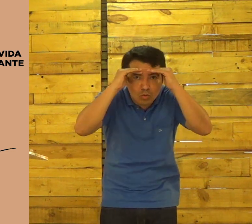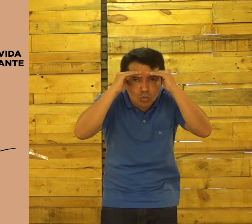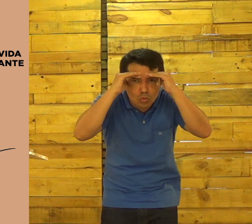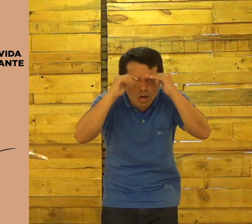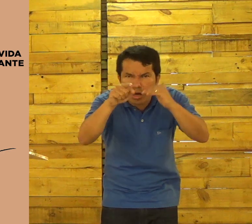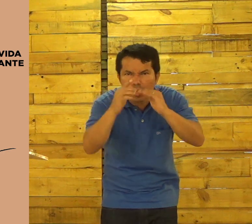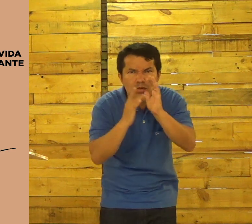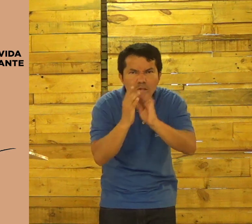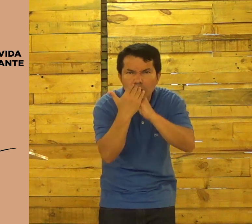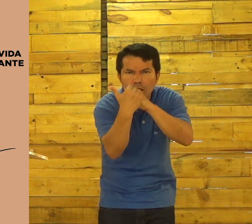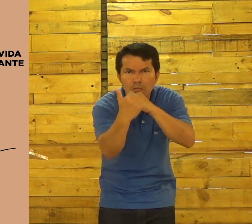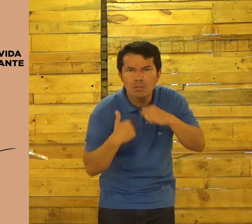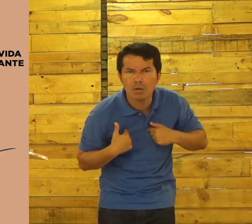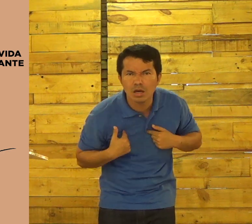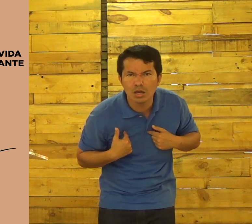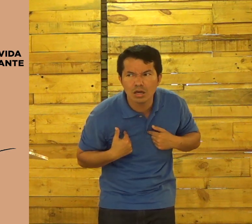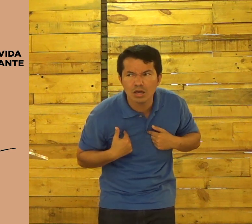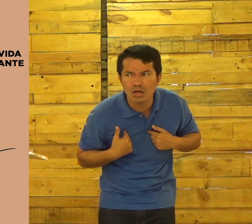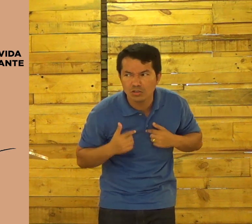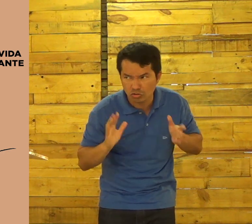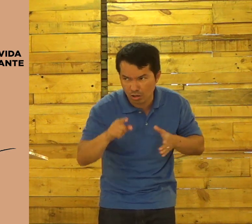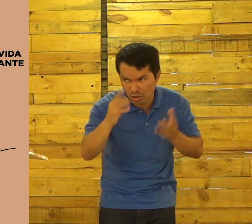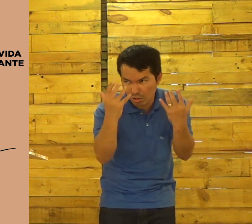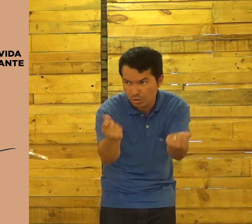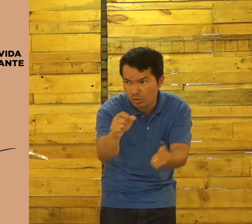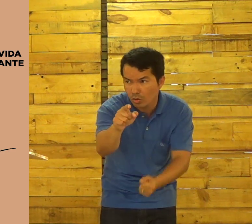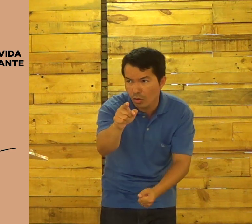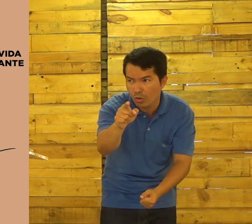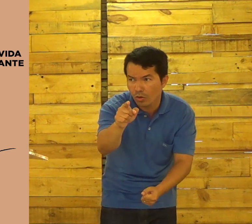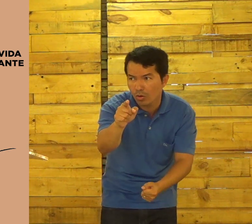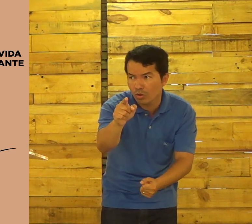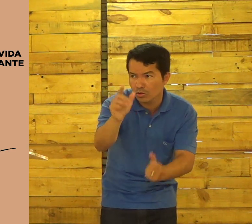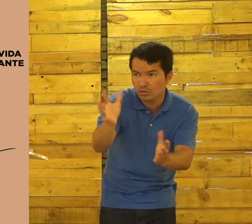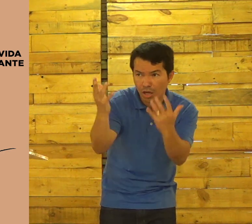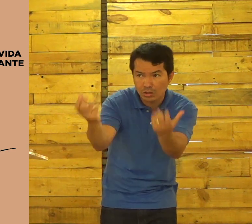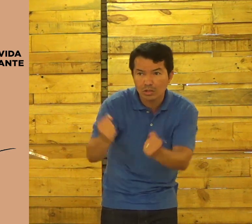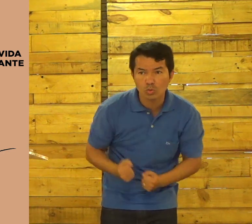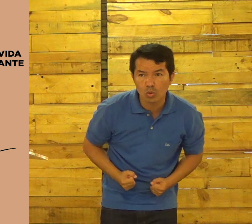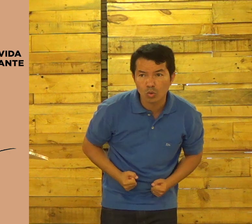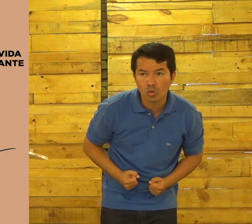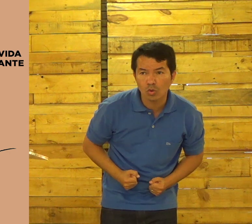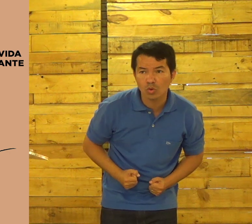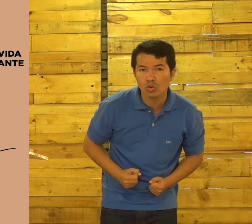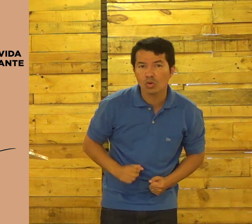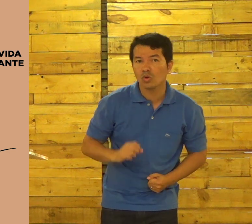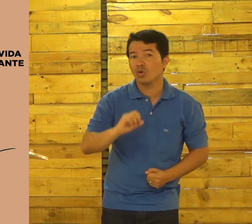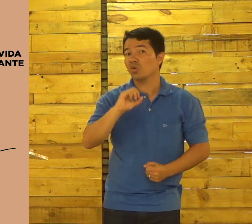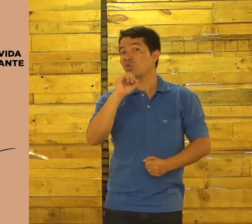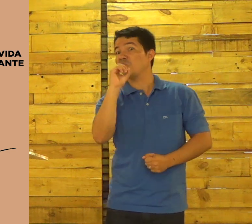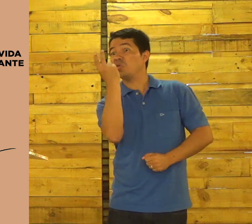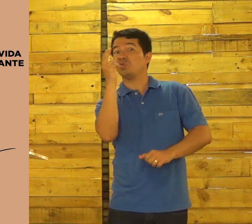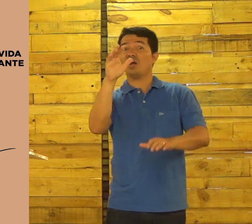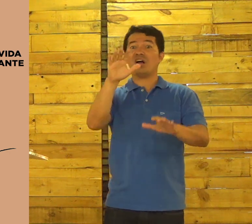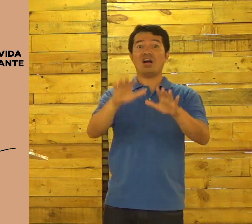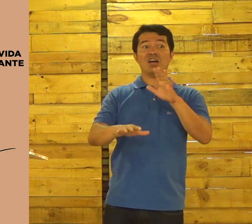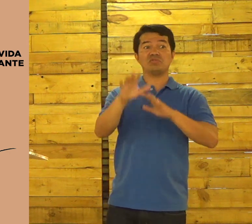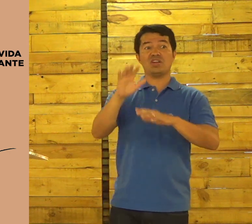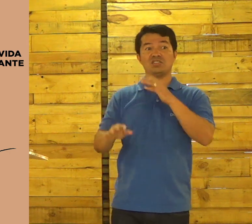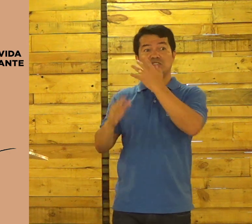Mas você? Tem olhado? Percebido que Jesus te chamou e você tem aceitado? Ou você, de